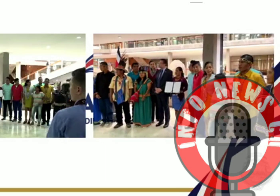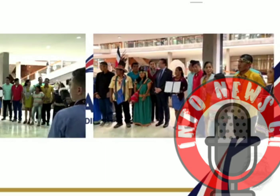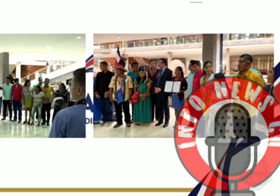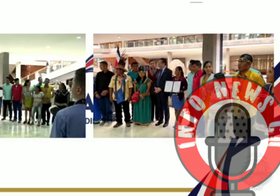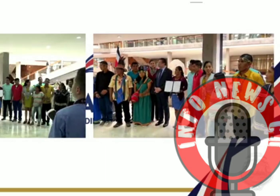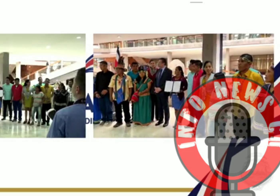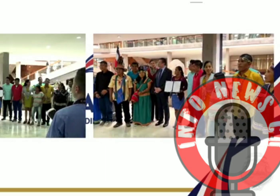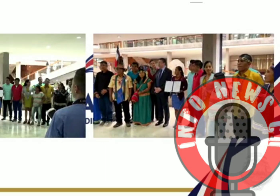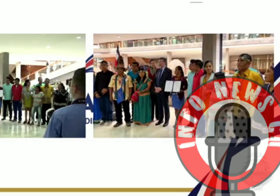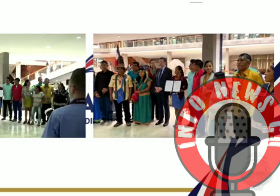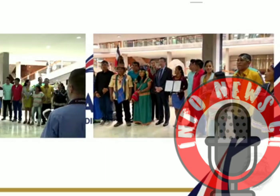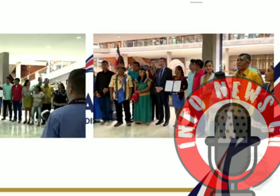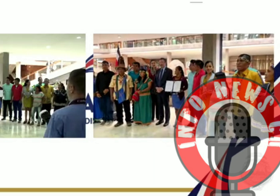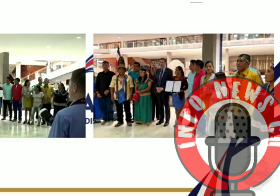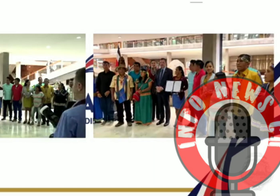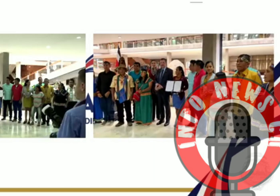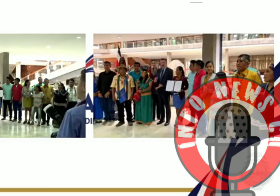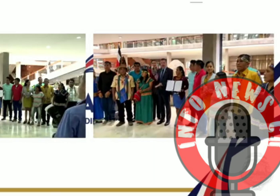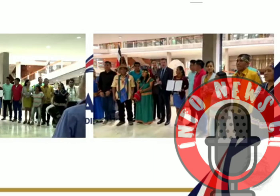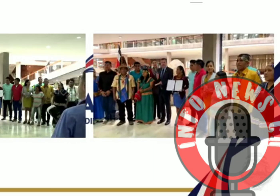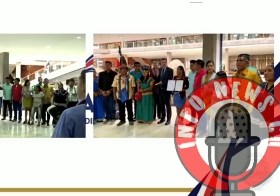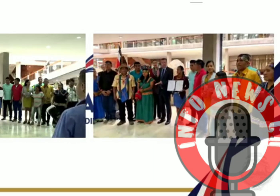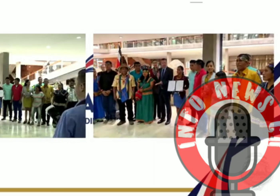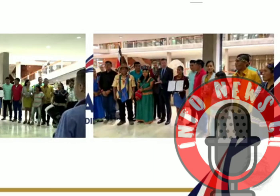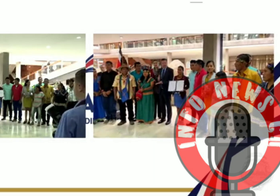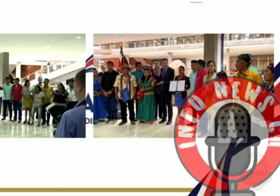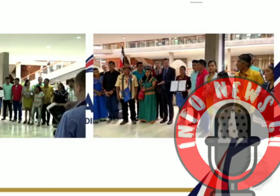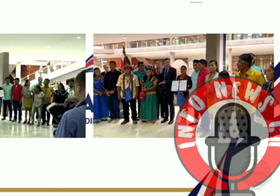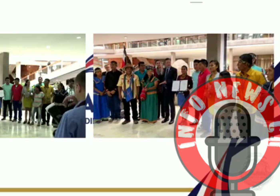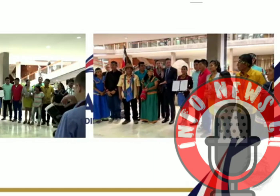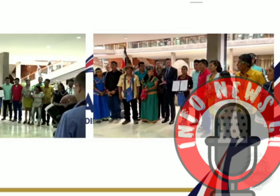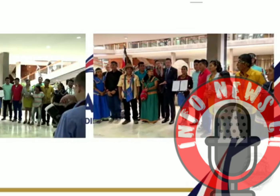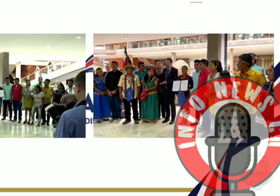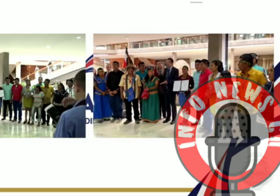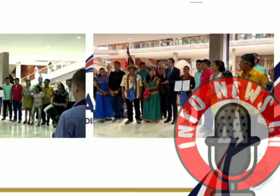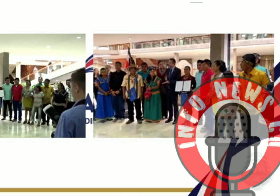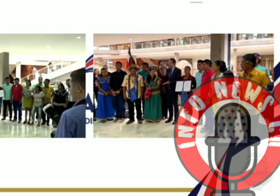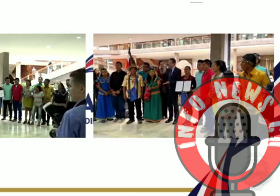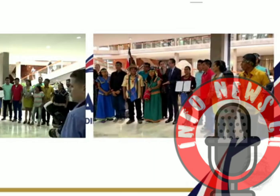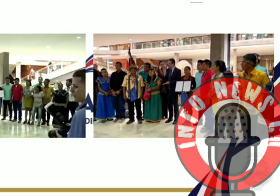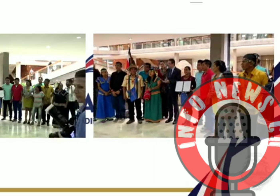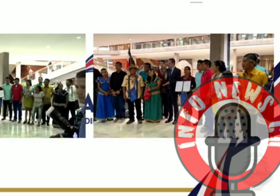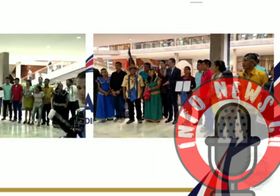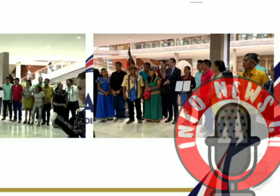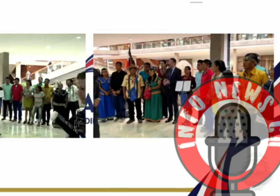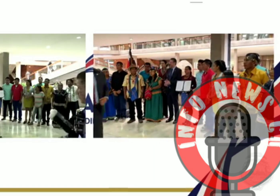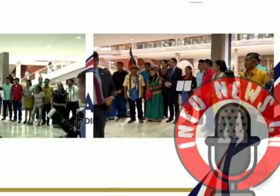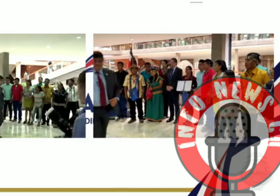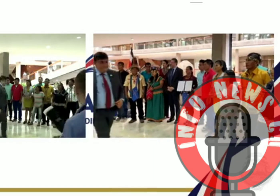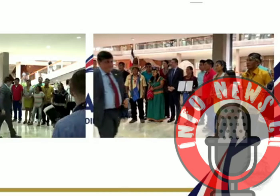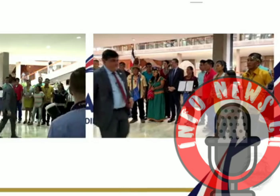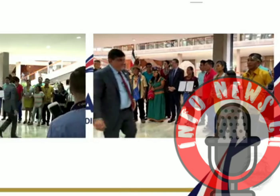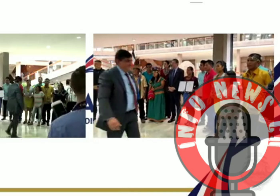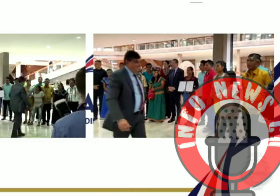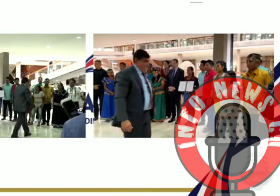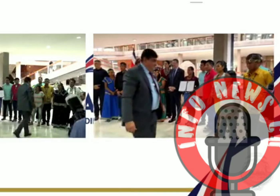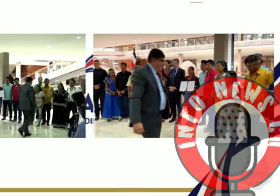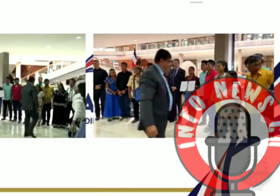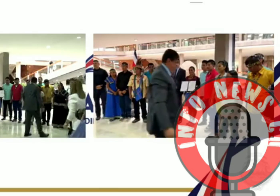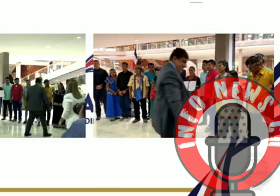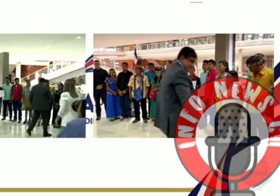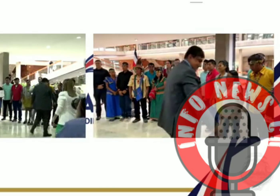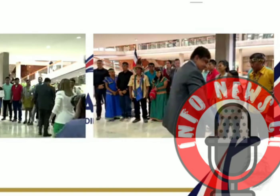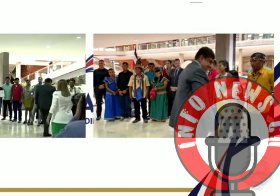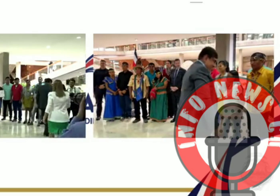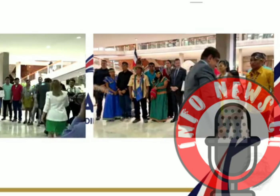Y vamos a tomar con esa conclusión más preparada. Ese es precisamente el cambio que tenemos que tener. Somos todos los